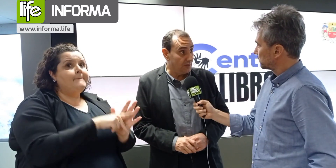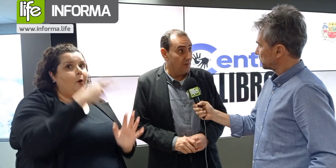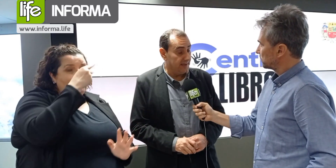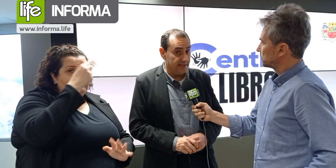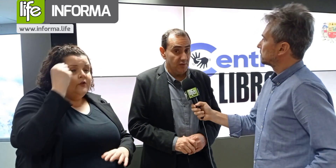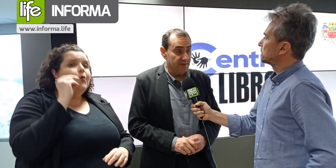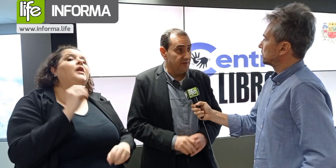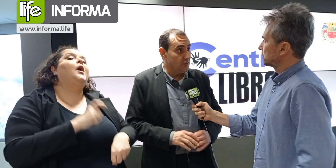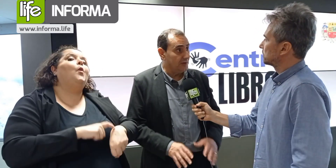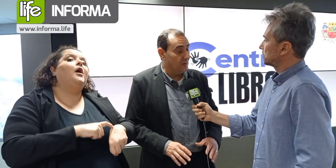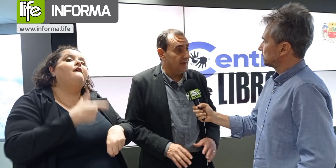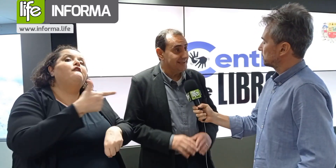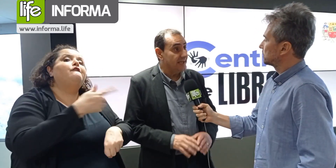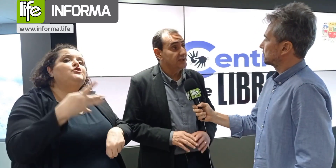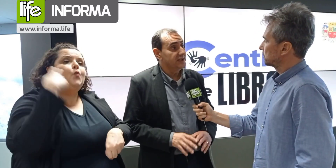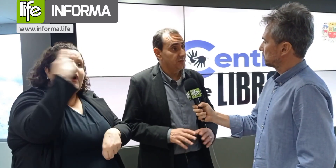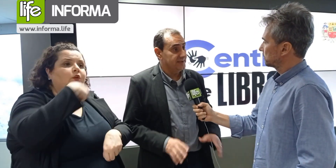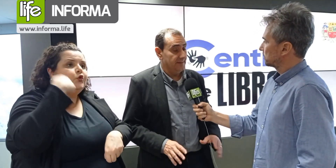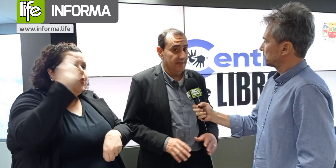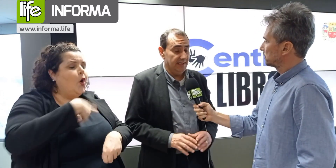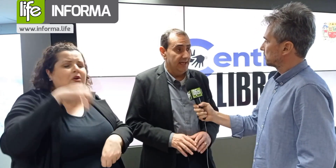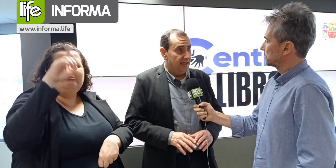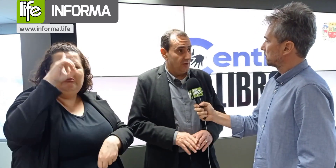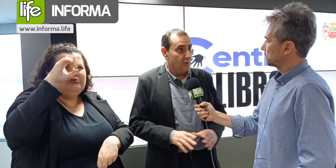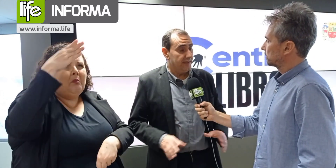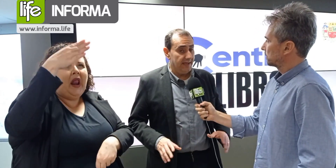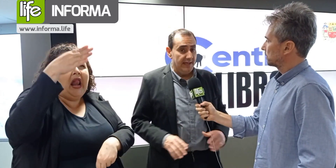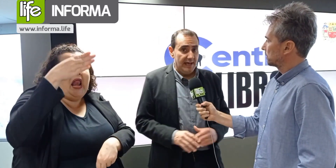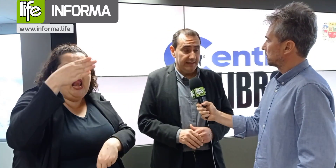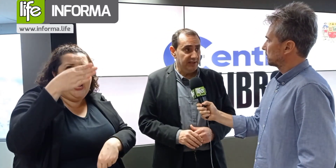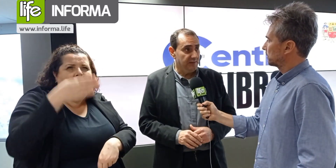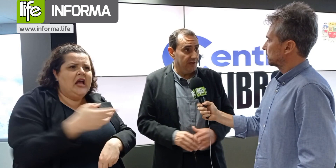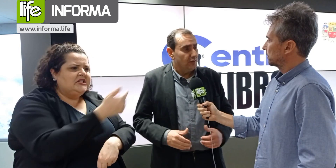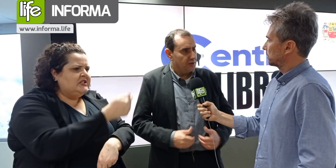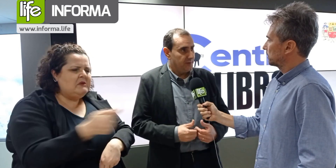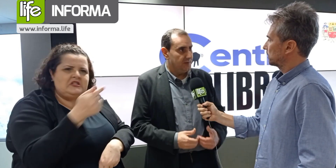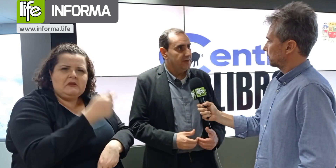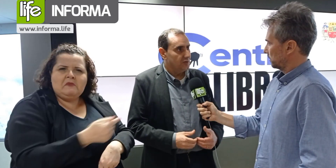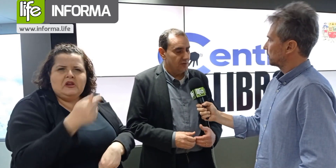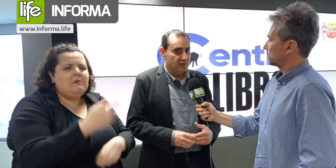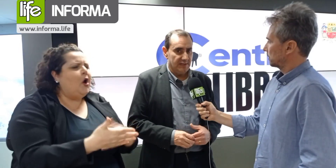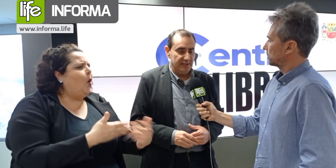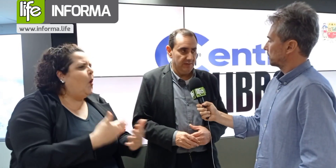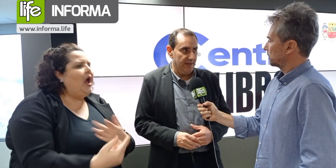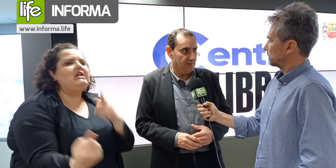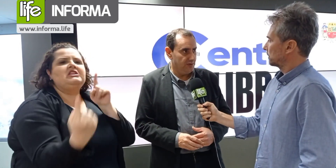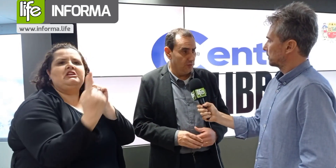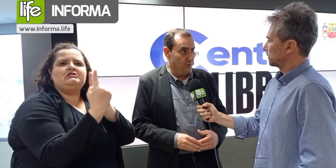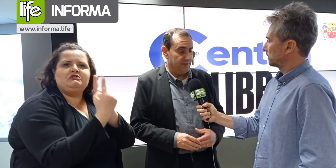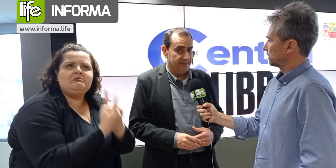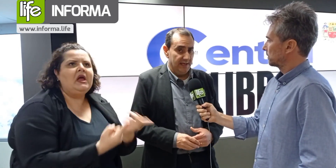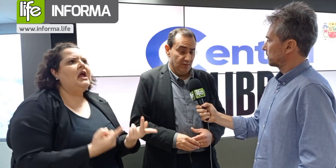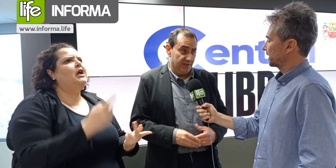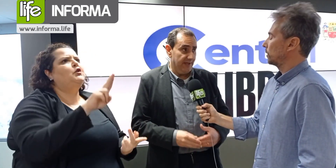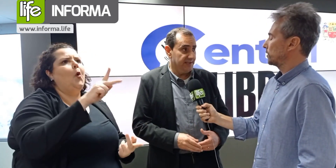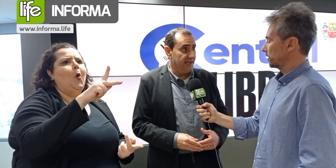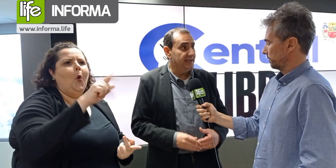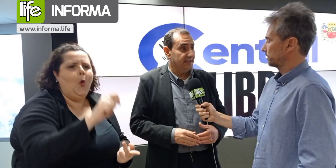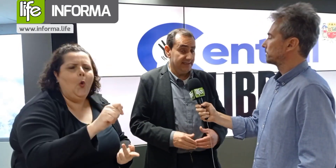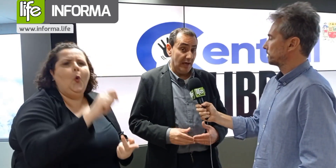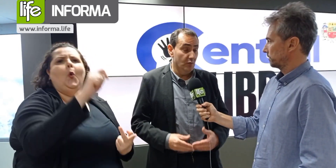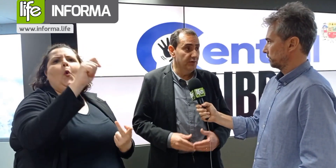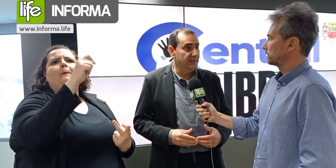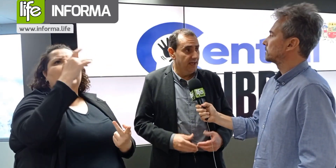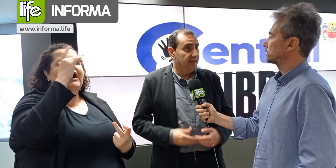24 horas, isso mesmo, 24 horas, 7 dias por semana, então, qualquer atendimento nosso, principalmente os nossos atendimentos de UPAs, os de